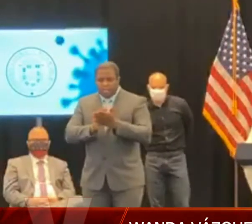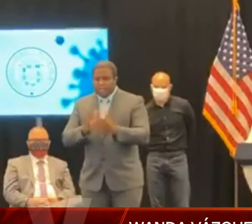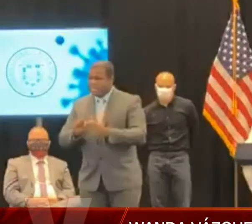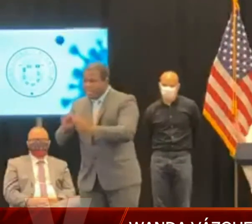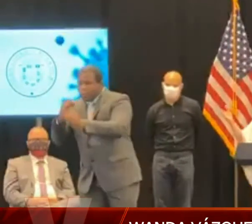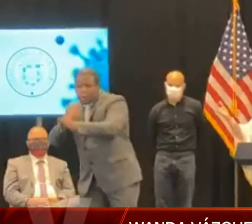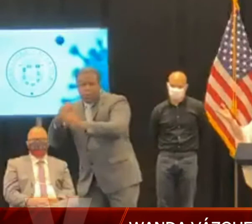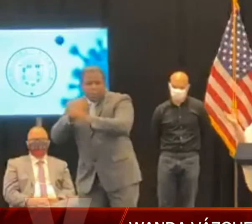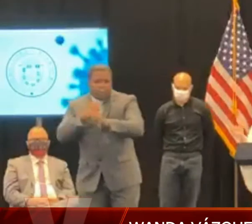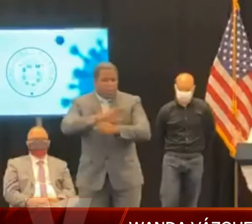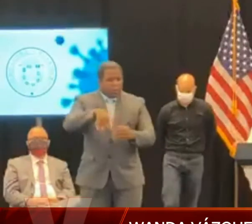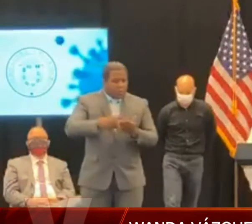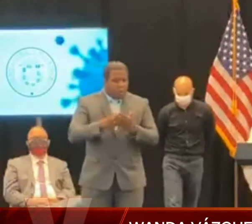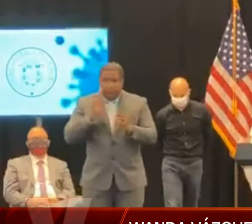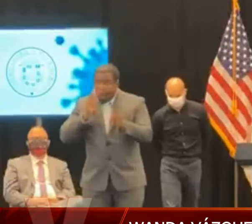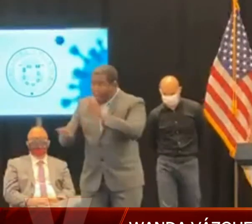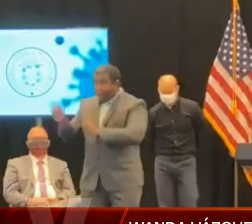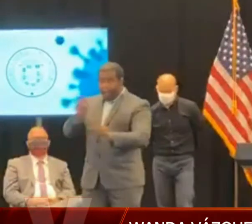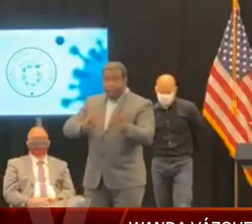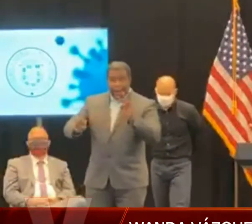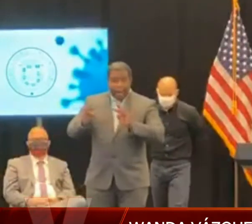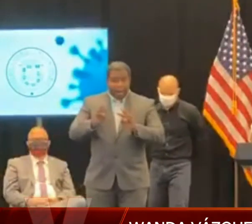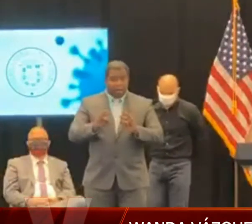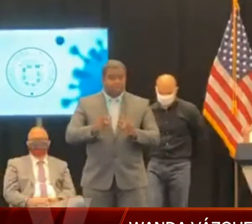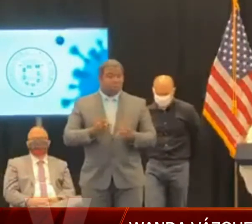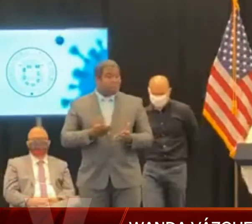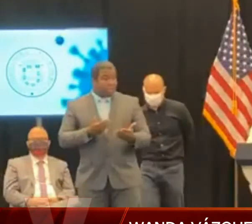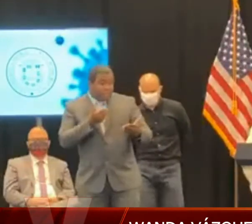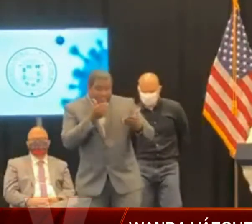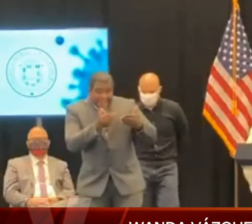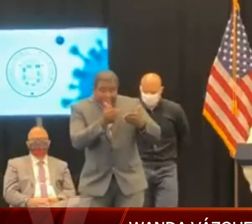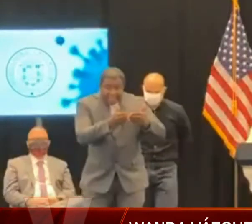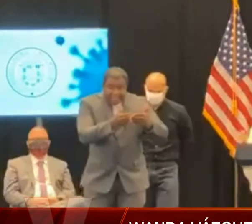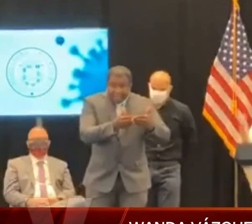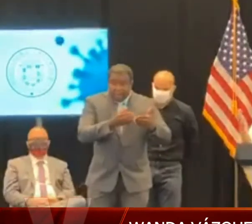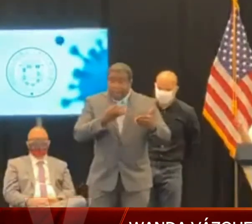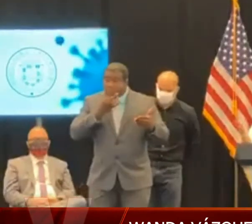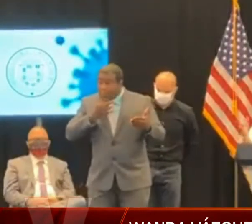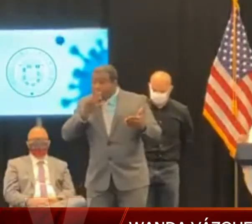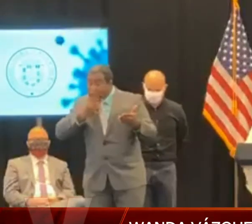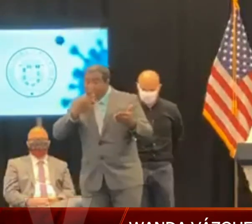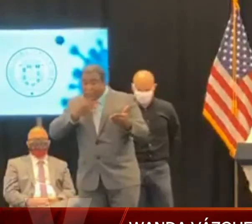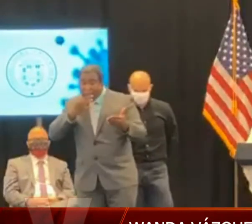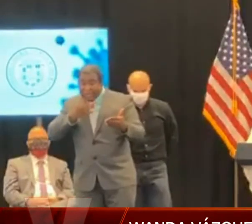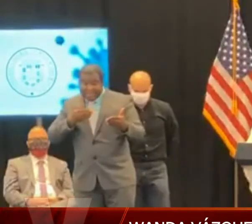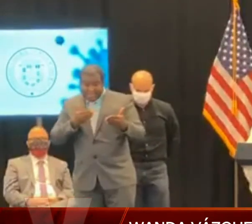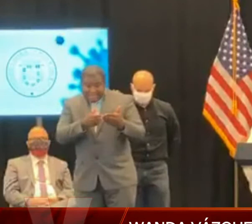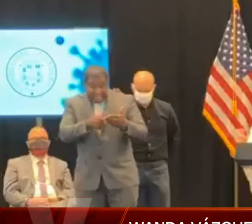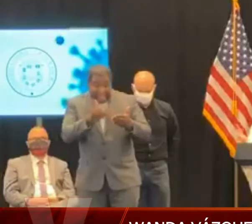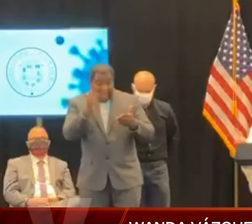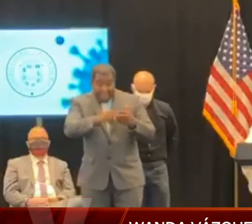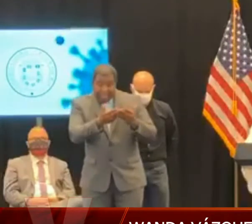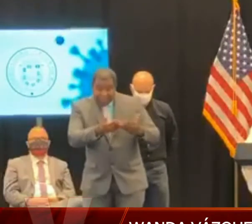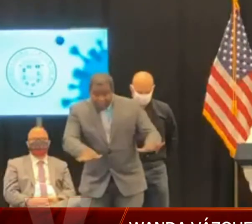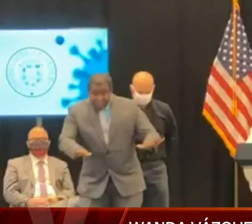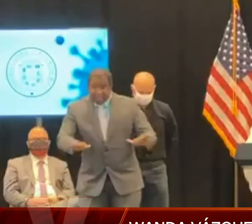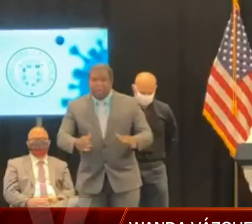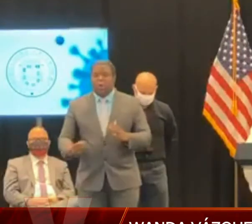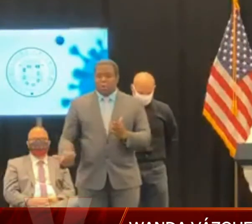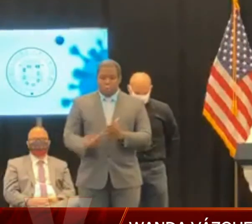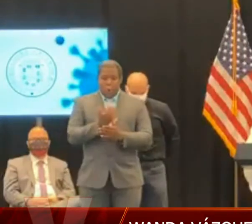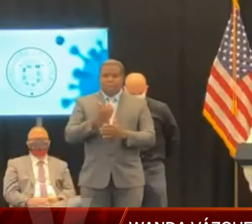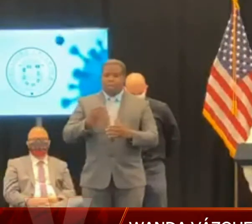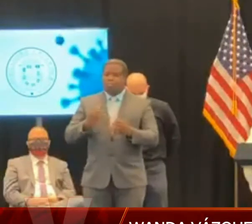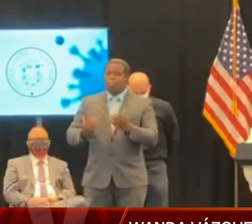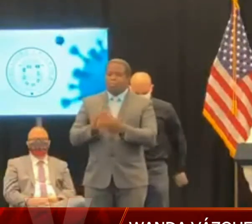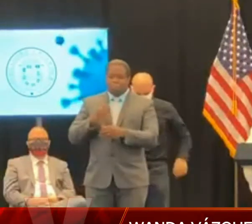orden ejecutiva nos reuniremos de nuevo y con esa data que levanta ese modelo científico que se ha creado, vamos entonces a poder